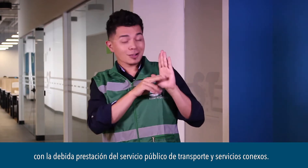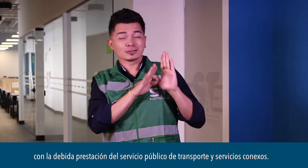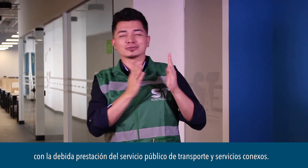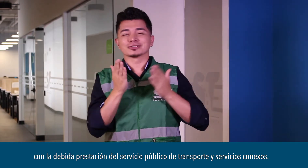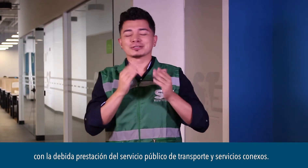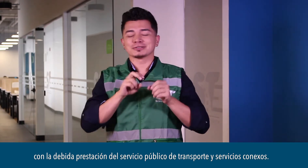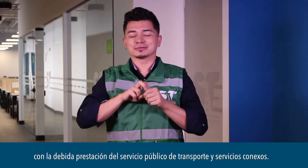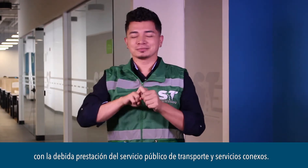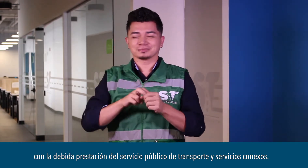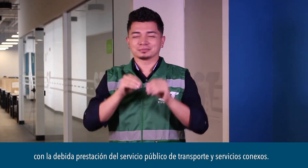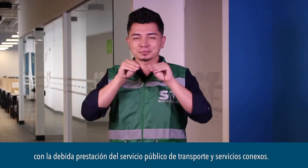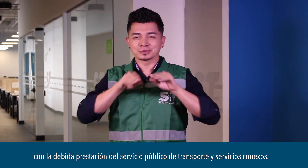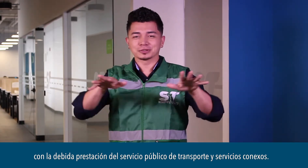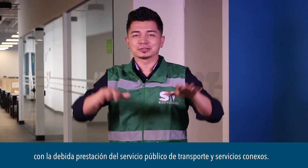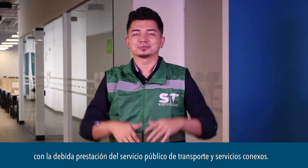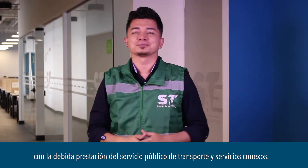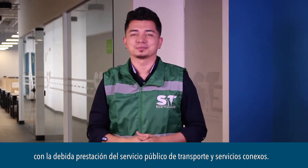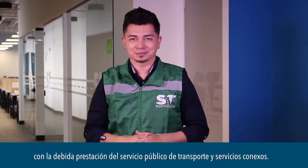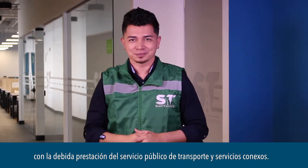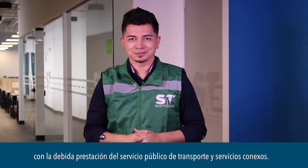y servicios conexos.